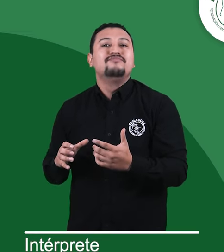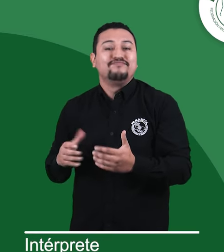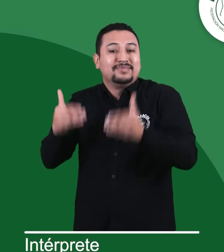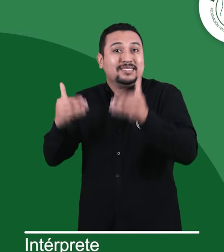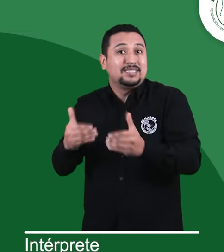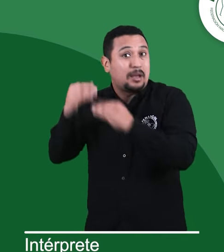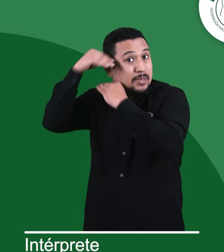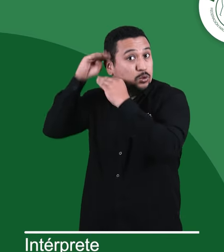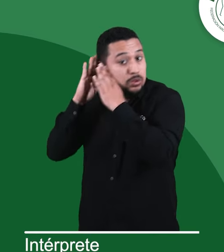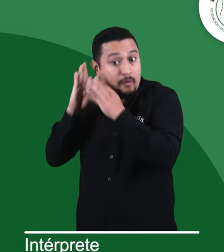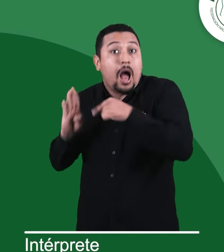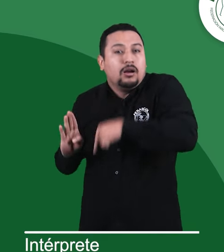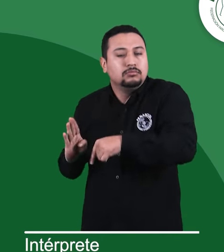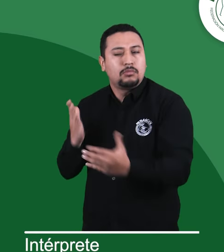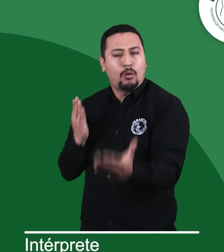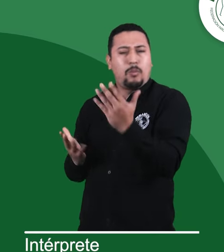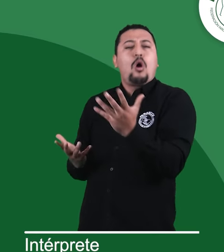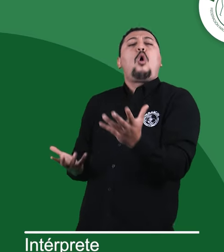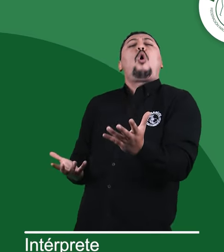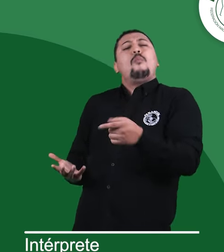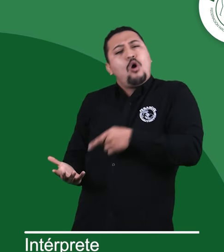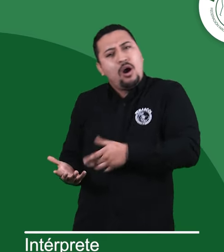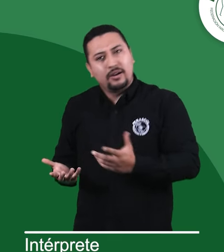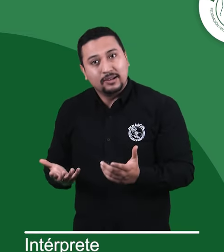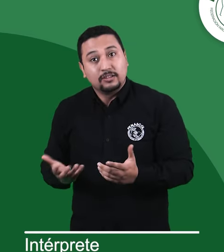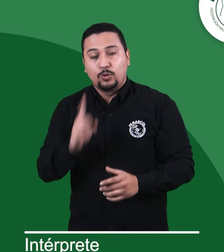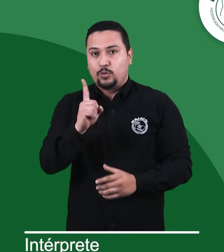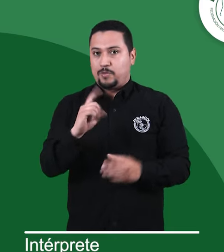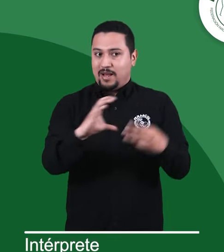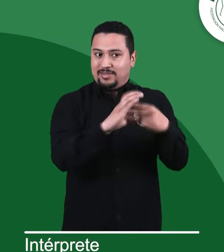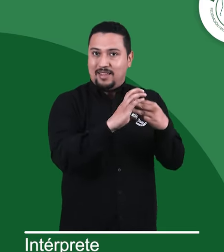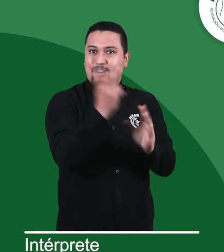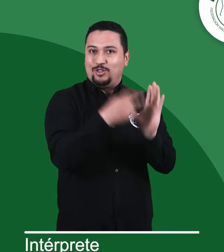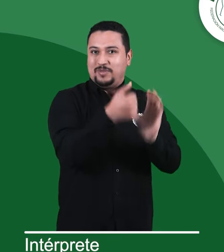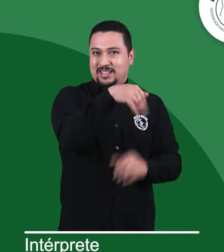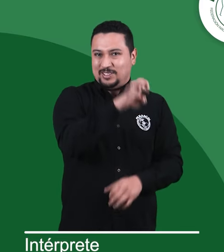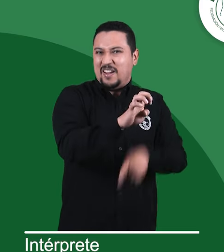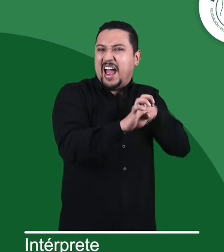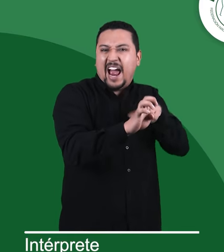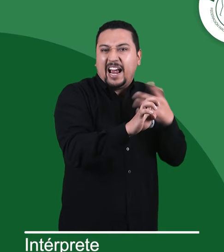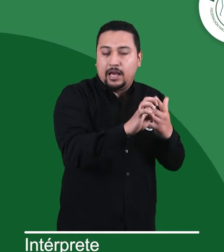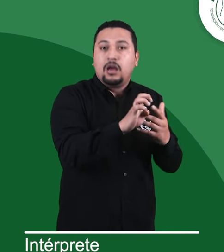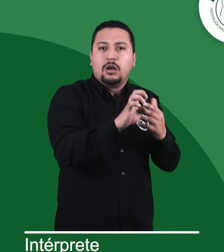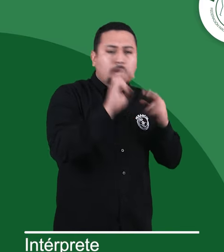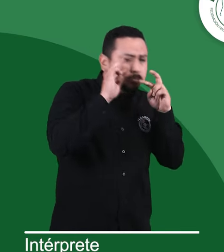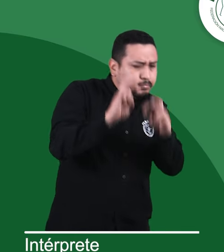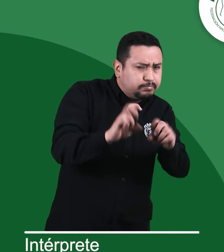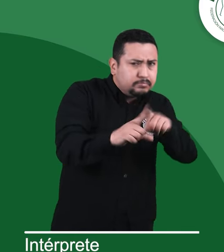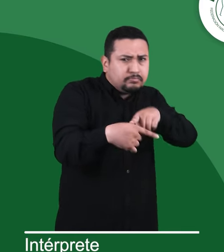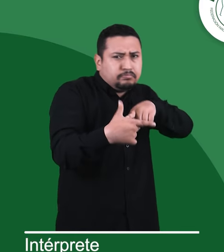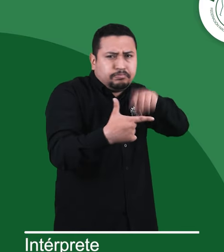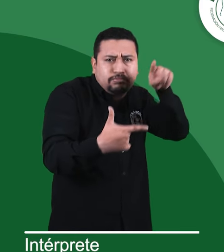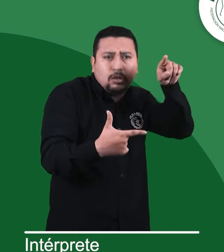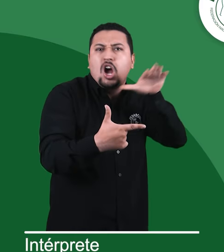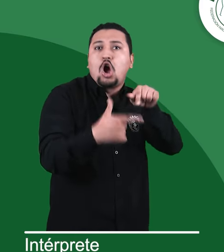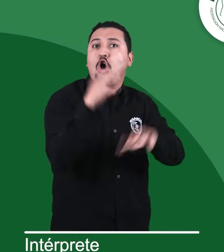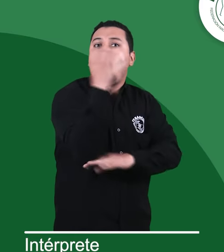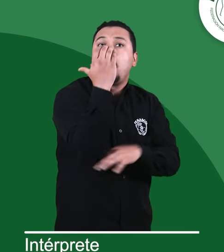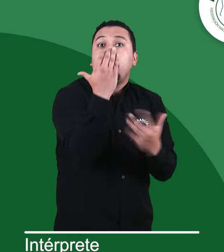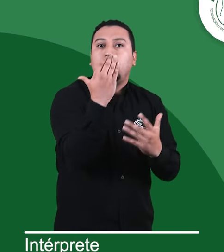discapacidad auditiva. Y es que en el estudio del DANE, realizado en el 2019, se reportó que en Colombia